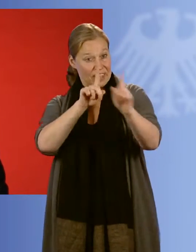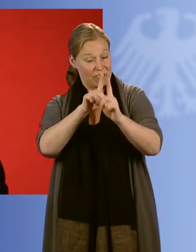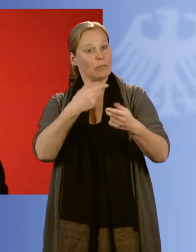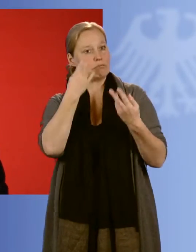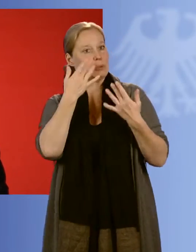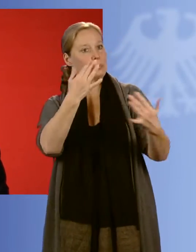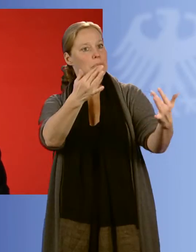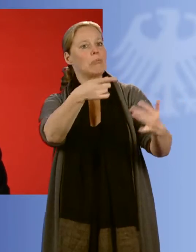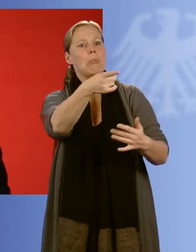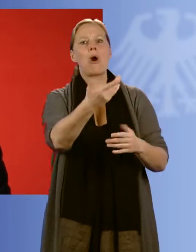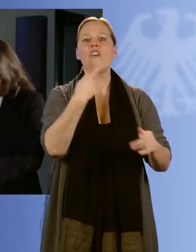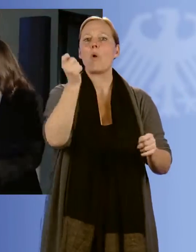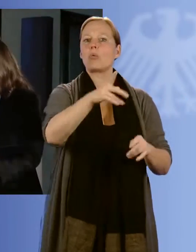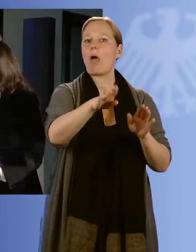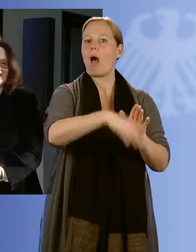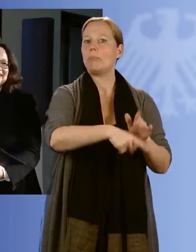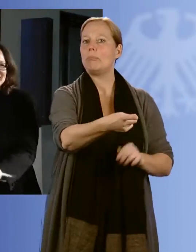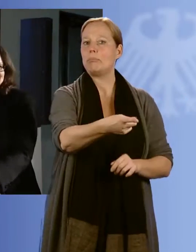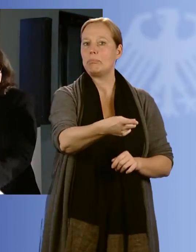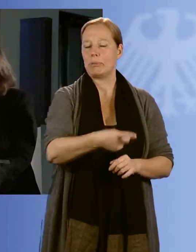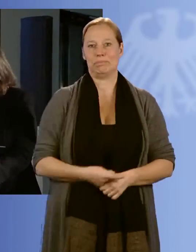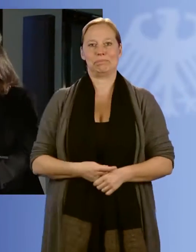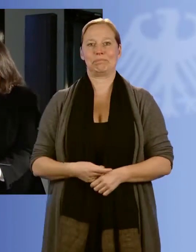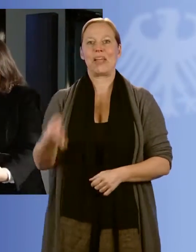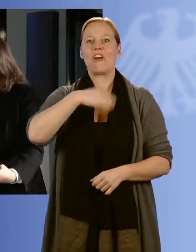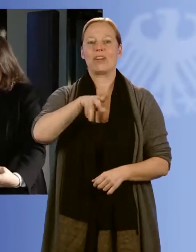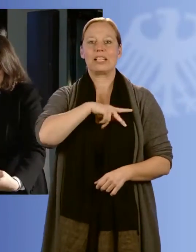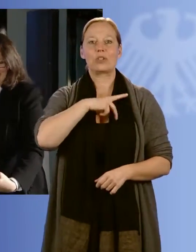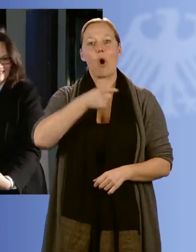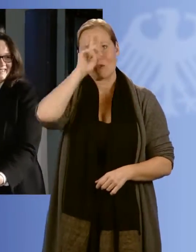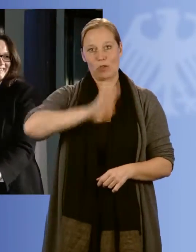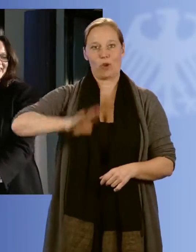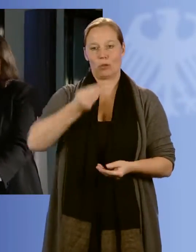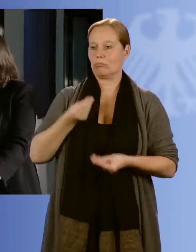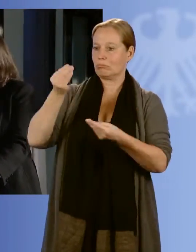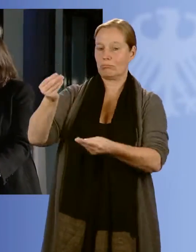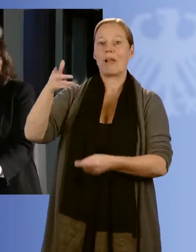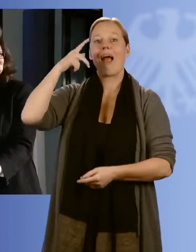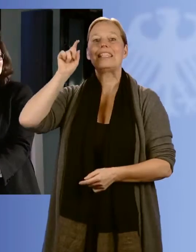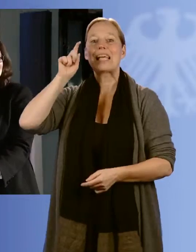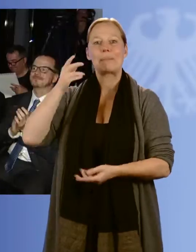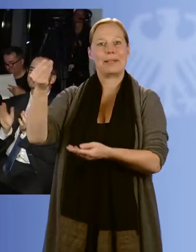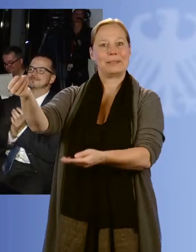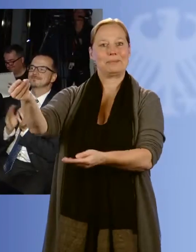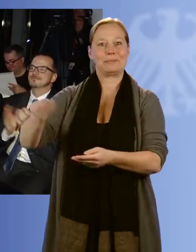Vorurteile abgebaut. Der Verdienstorden der Bundesrepublik Deutschland für Hans-Jürgen Seibke.